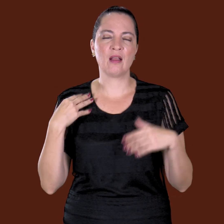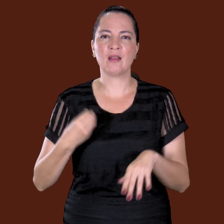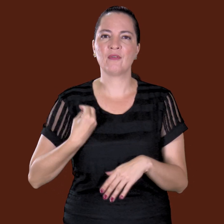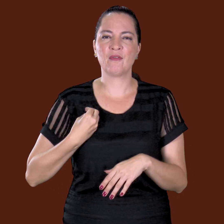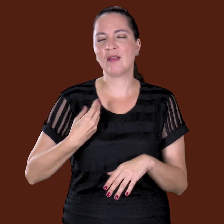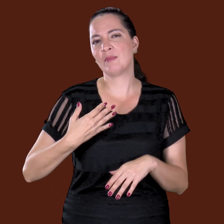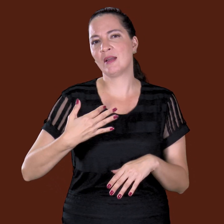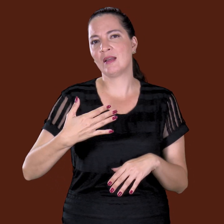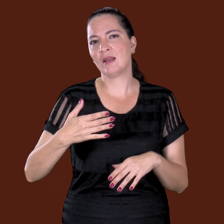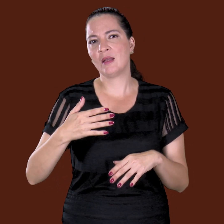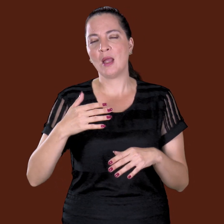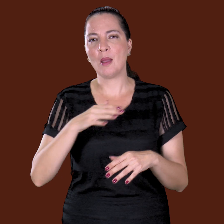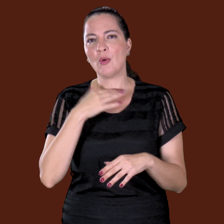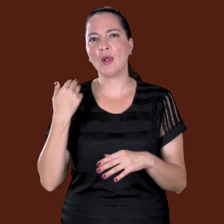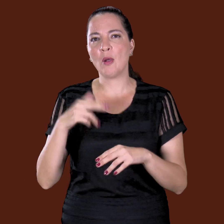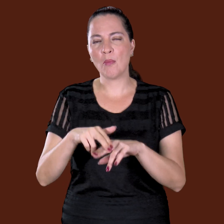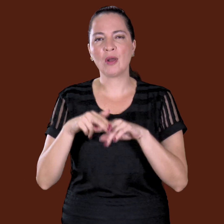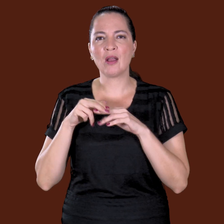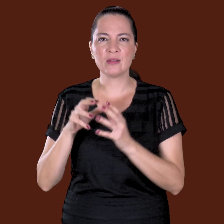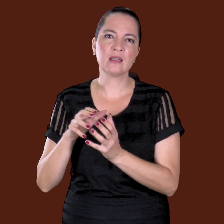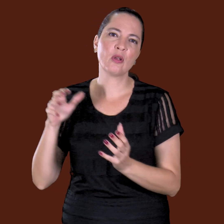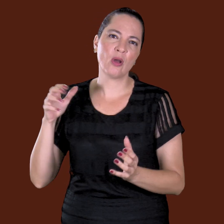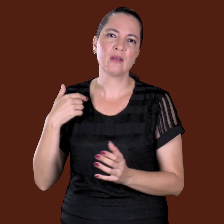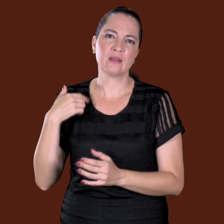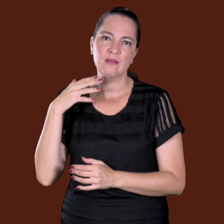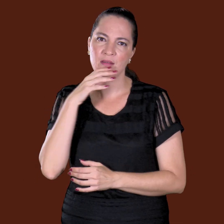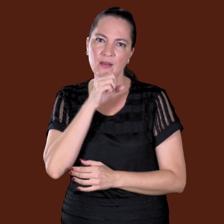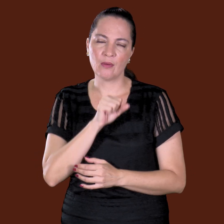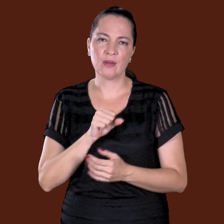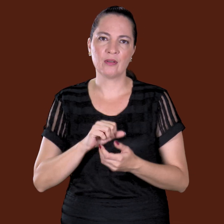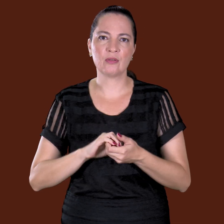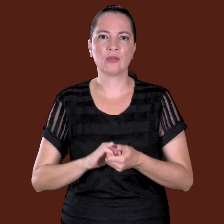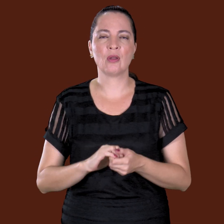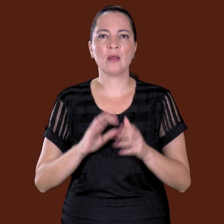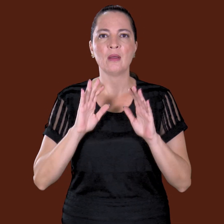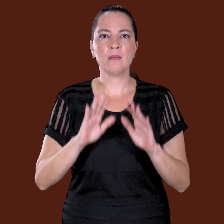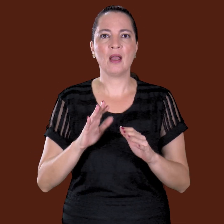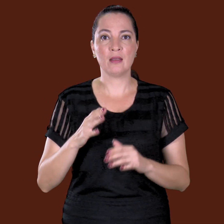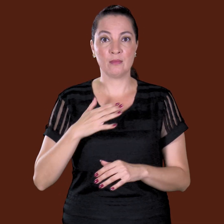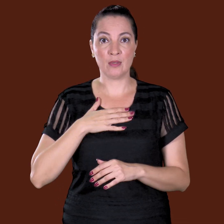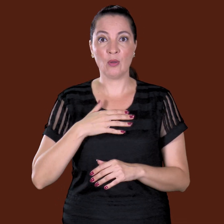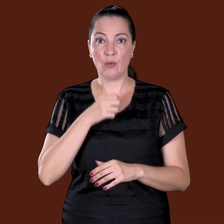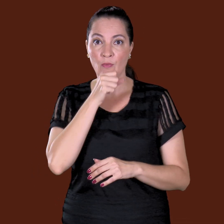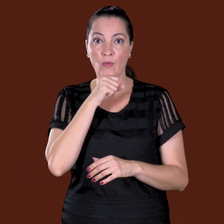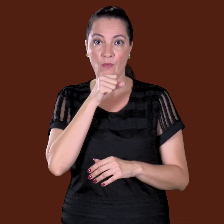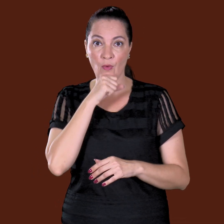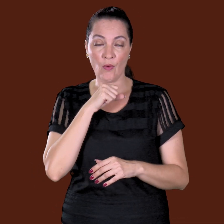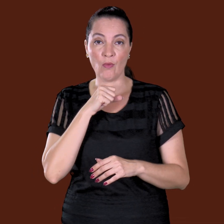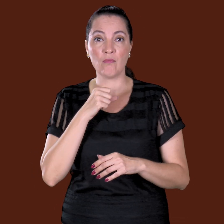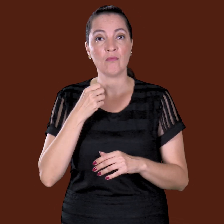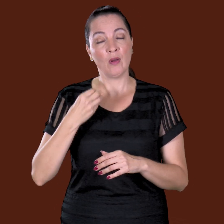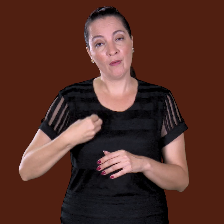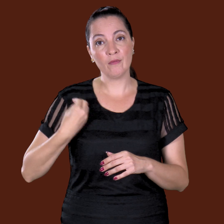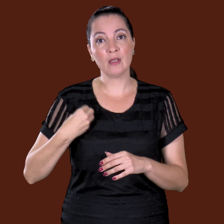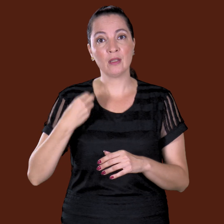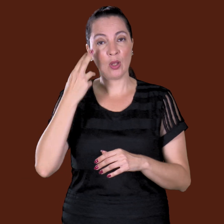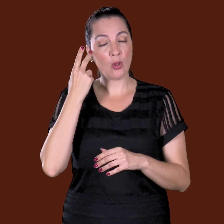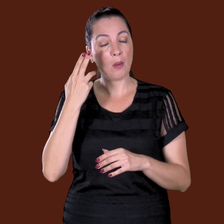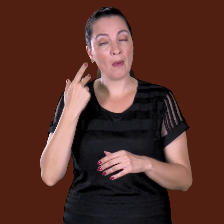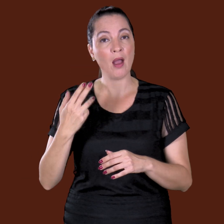anos e tal, e acabou morrendo de velhice, eu acho, sabia? Só que aí o meu avô seguiu a vida dele normal, teve os filhos